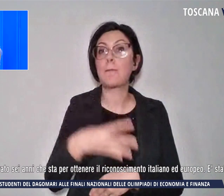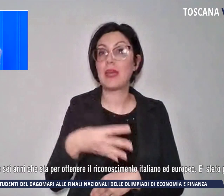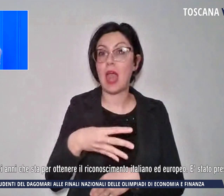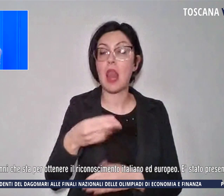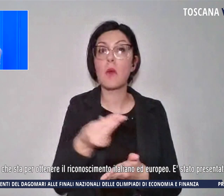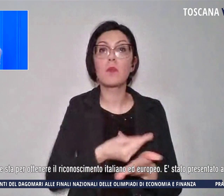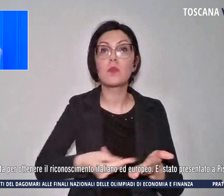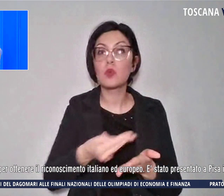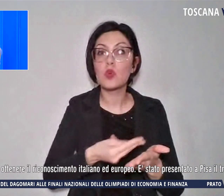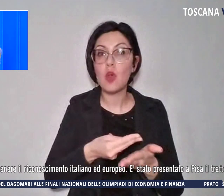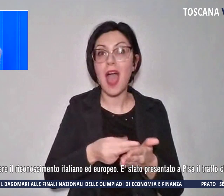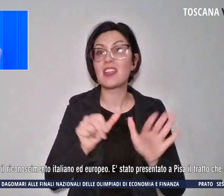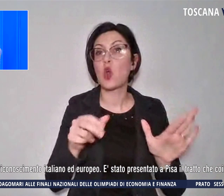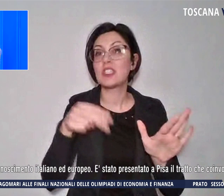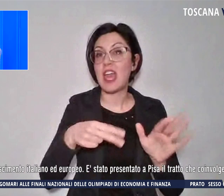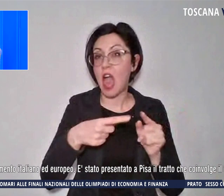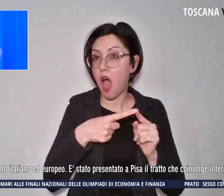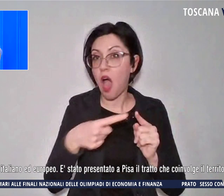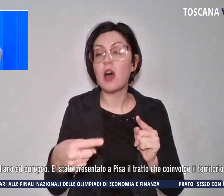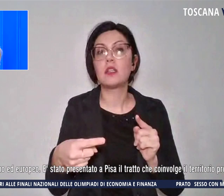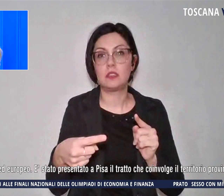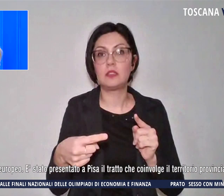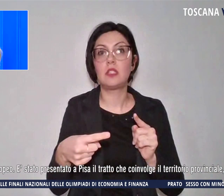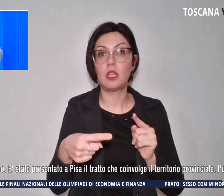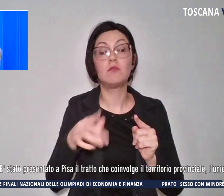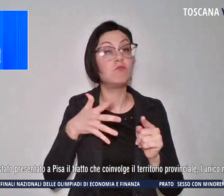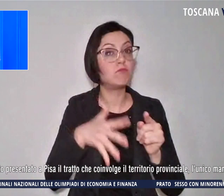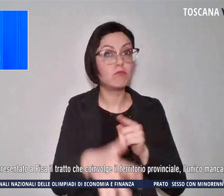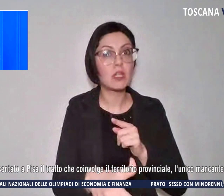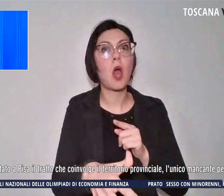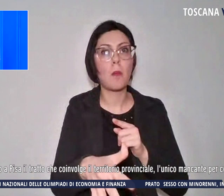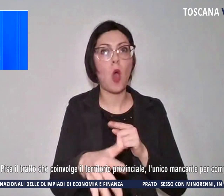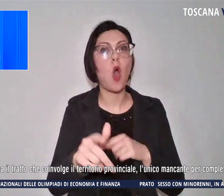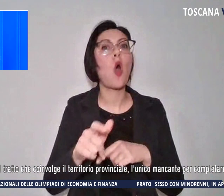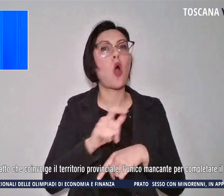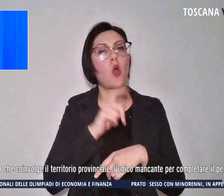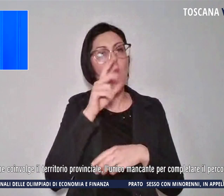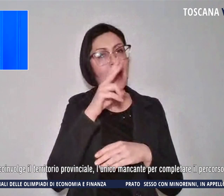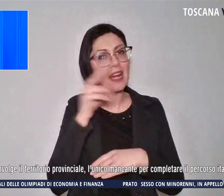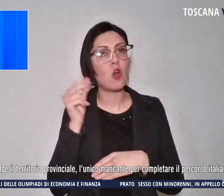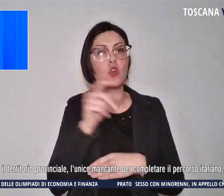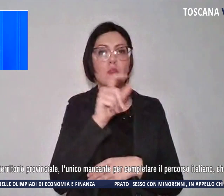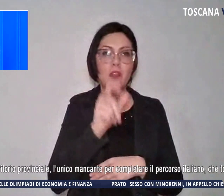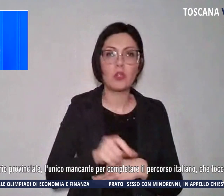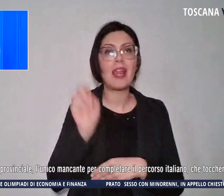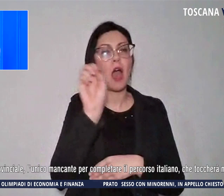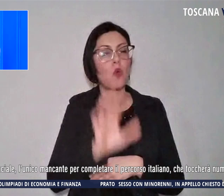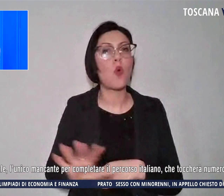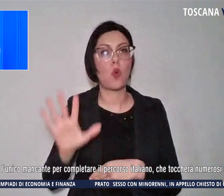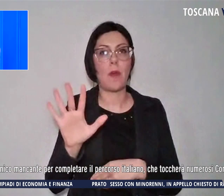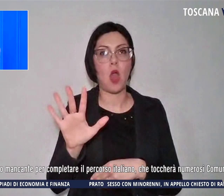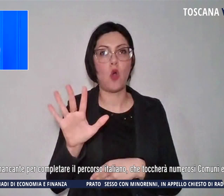sei anni che sta per ottenere il riconoscimento italiano ed europeo. è stato